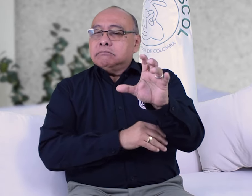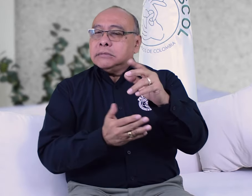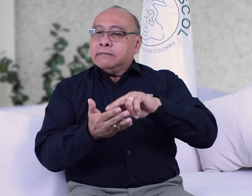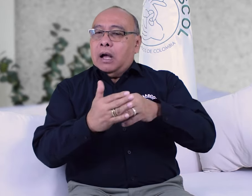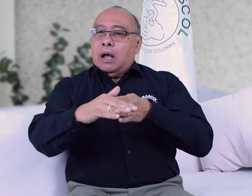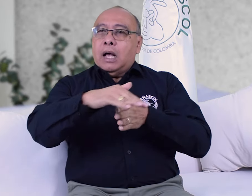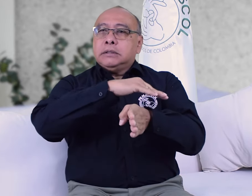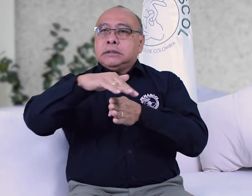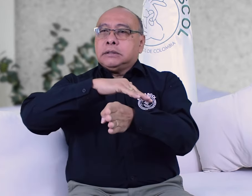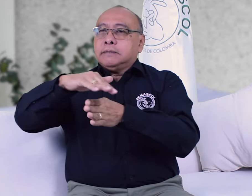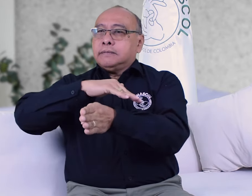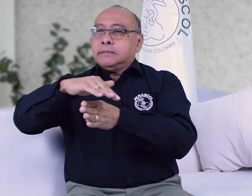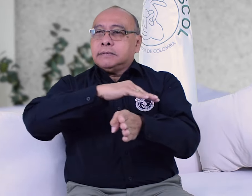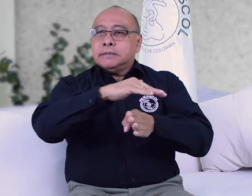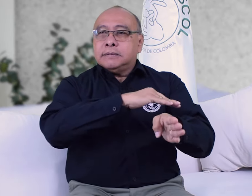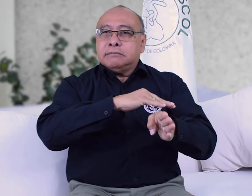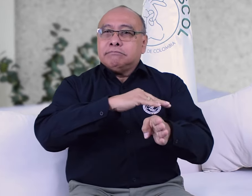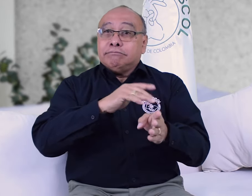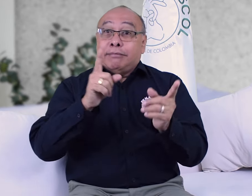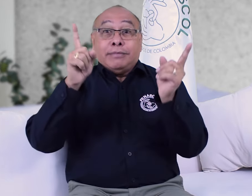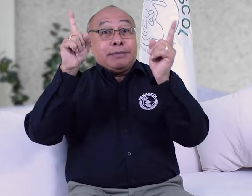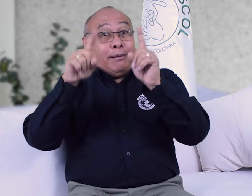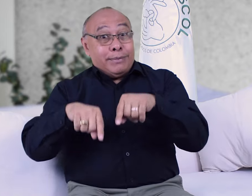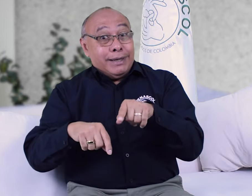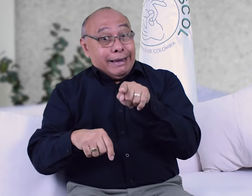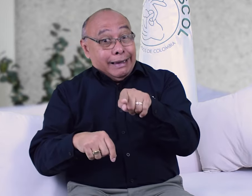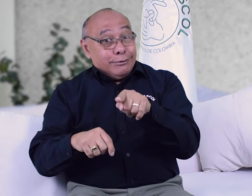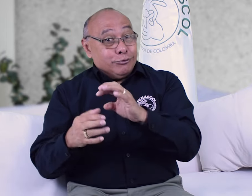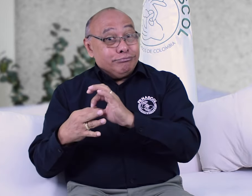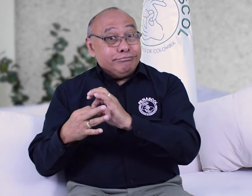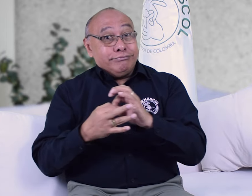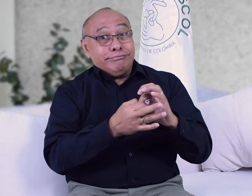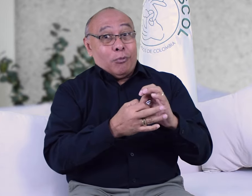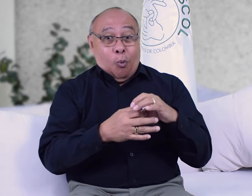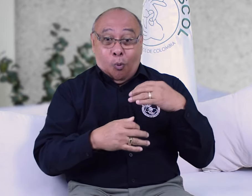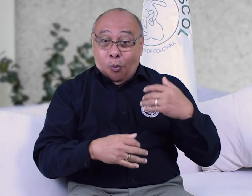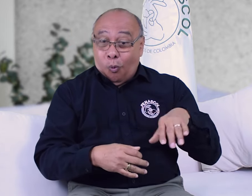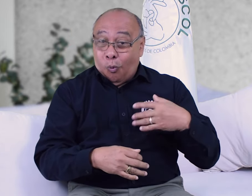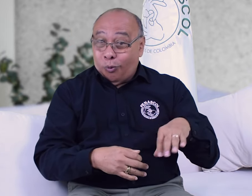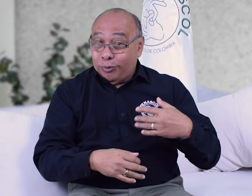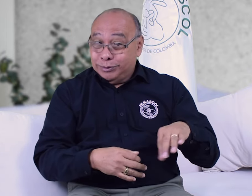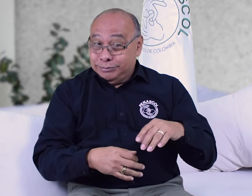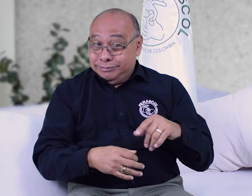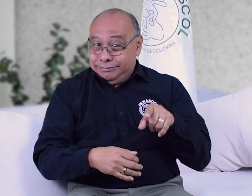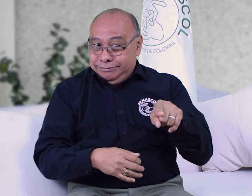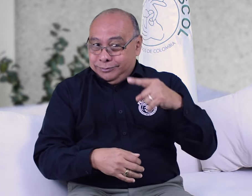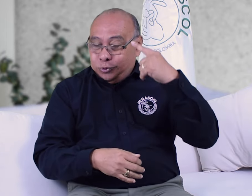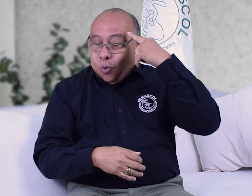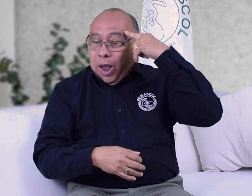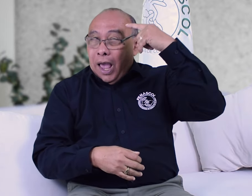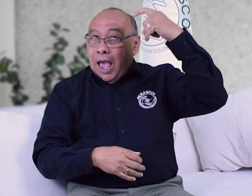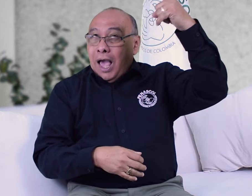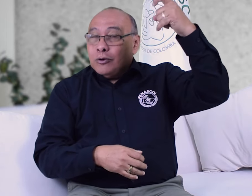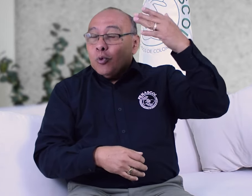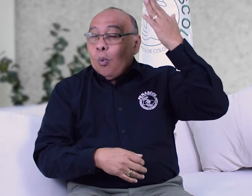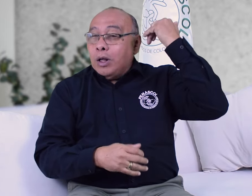representa la posibilidad de un país más accesible, sino que también es la materialización de un sueño iniciado